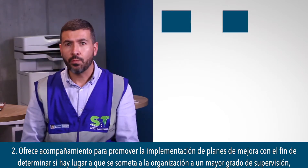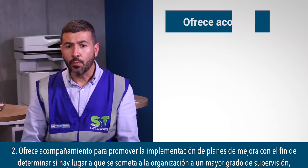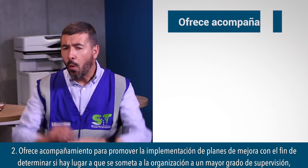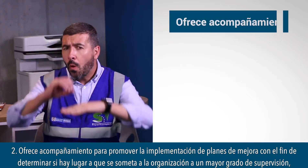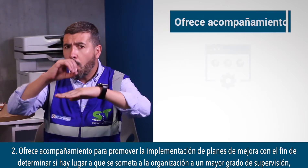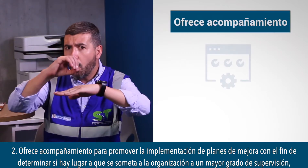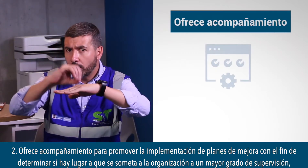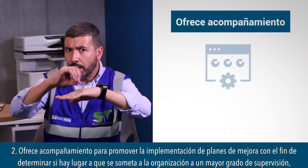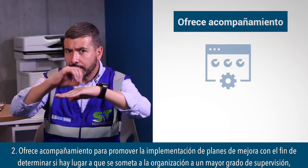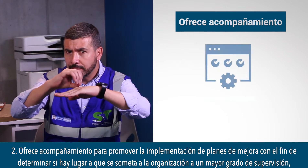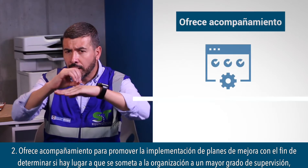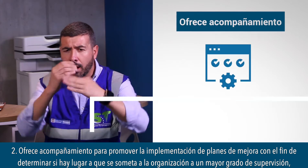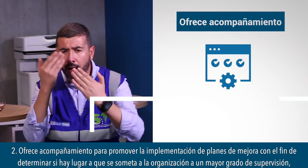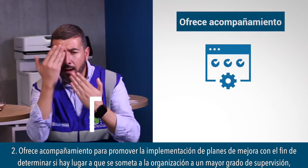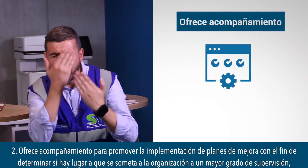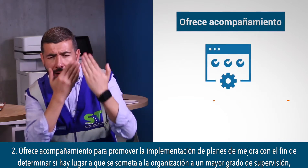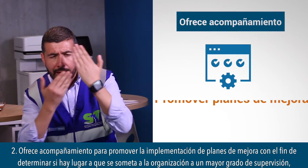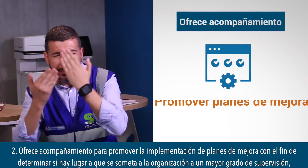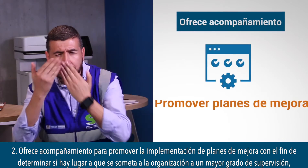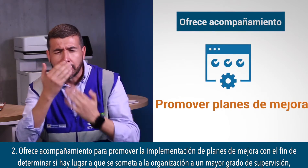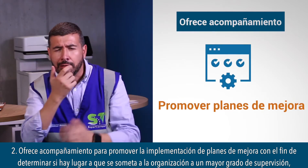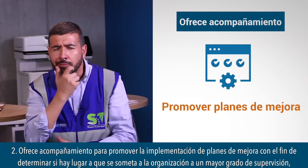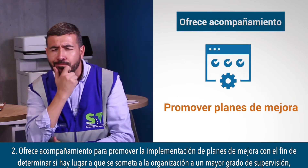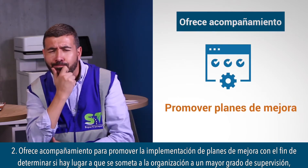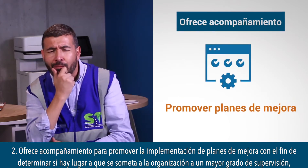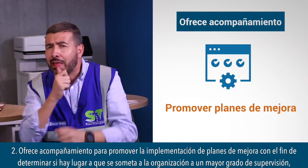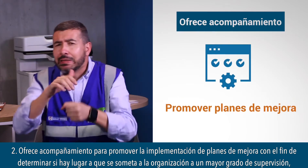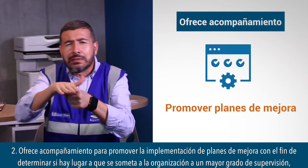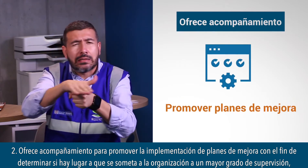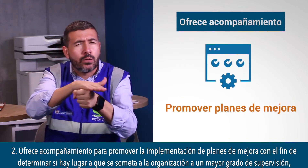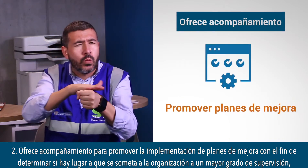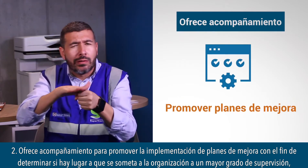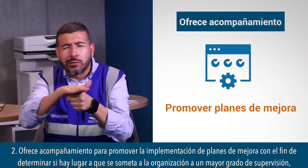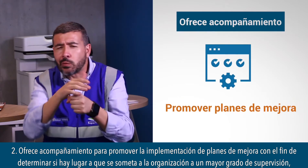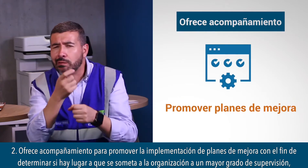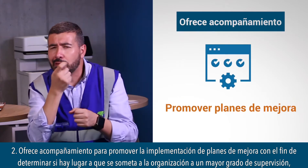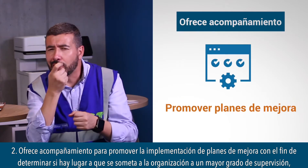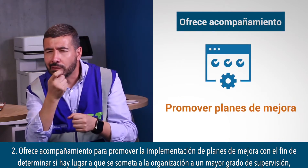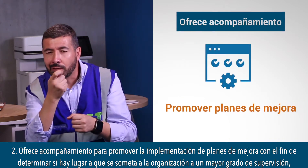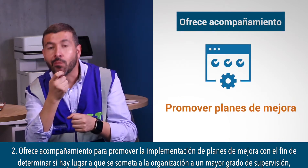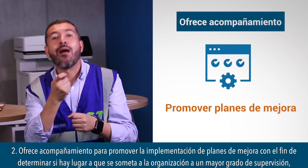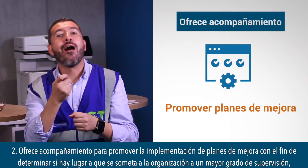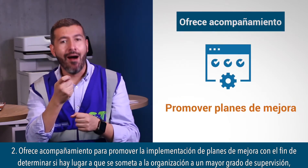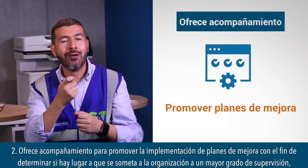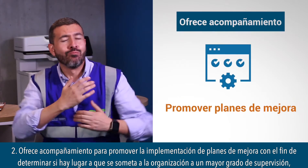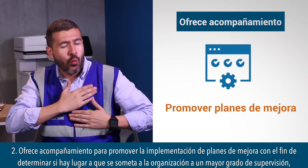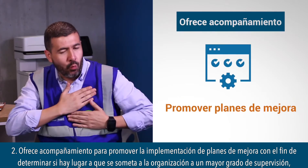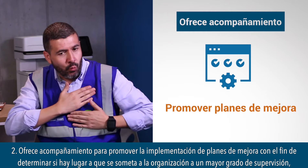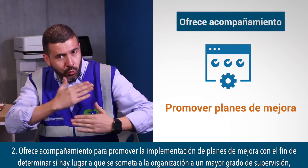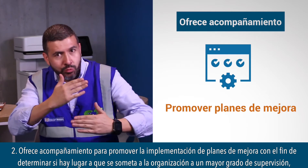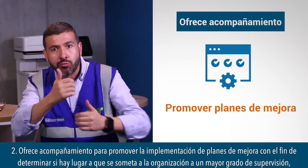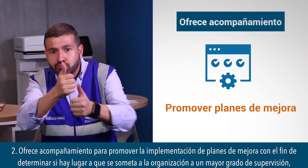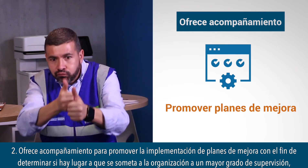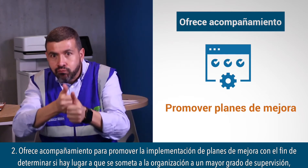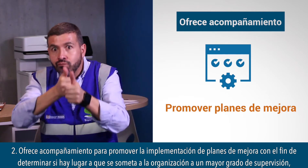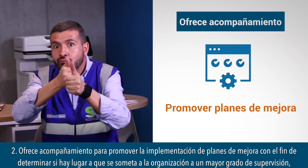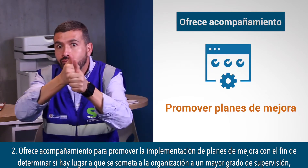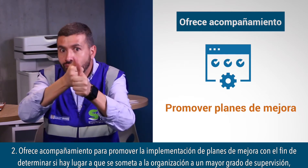Segundo, ofrece acompañamiento para promover la implementación de planes de mejora con el fin de determinar si hay